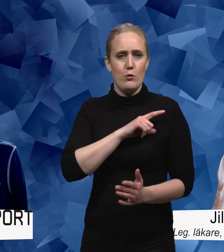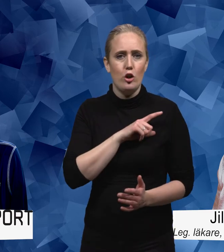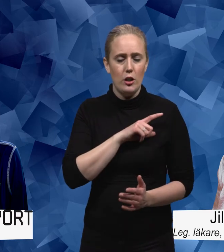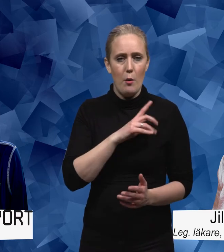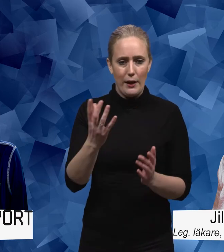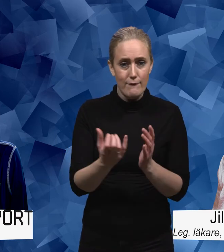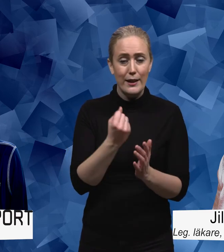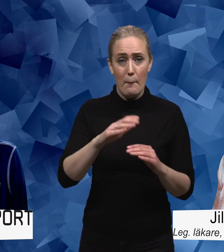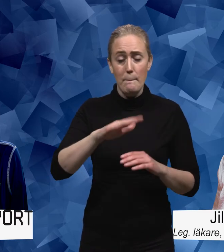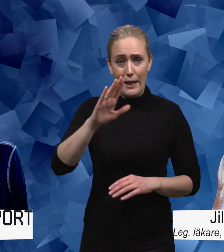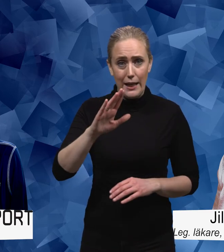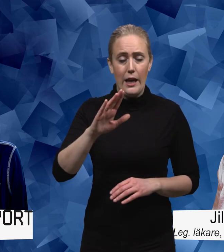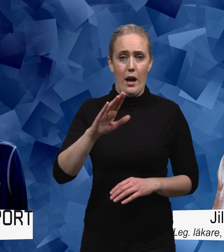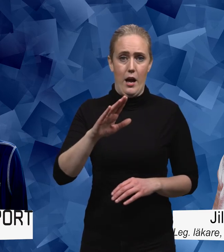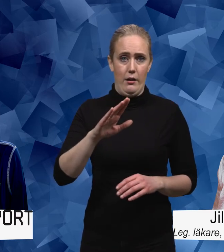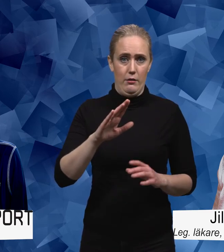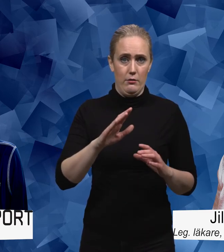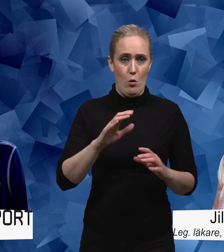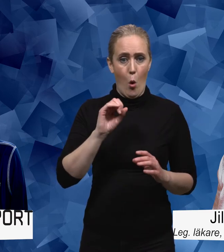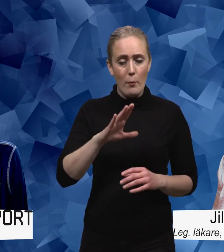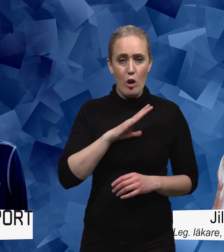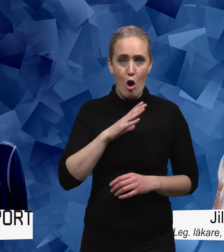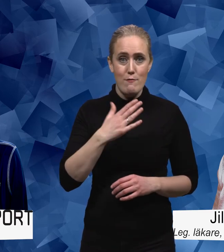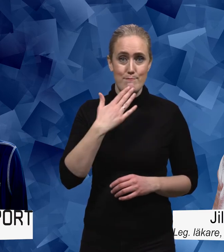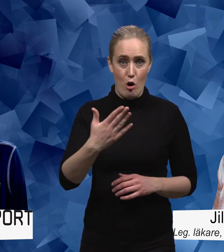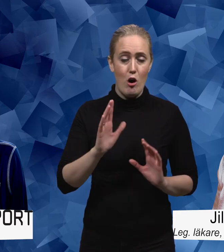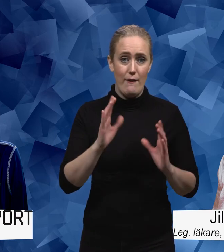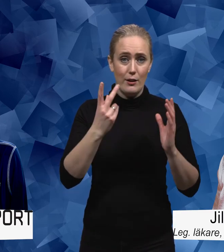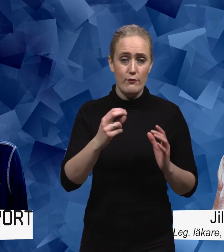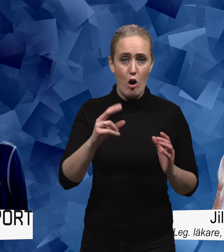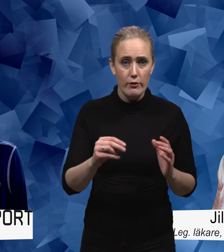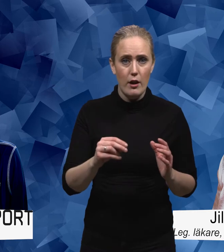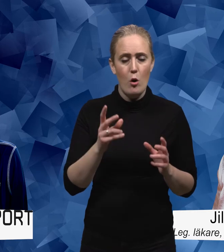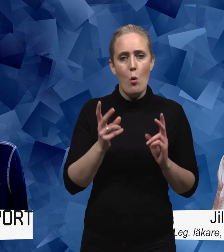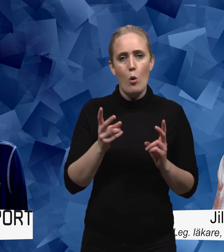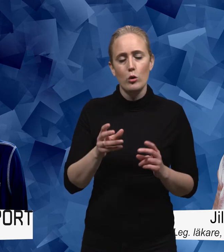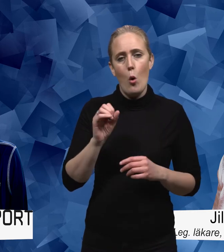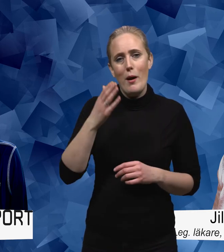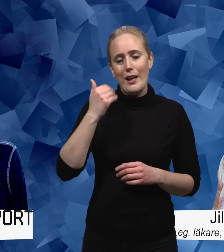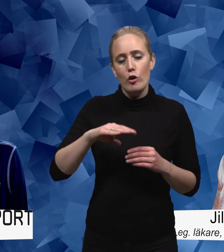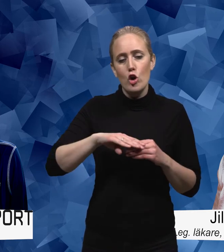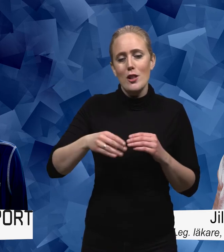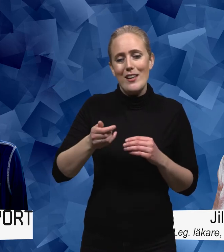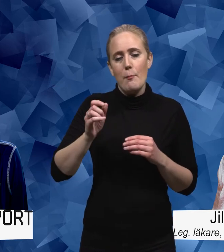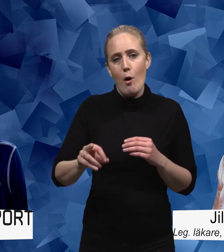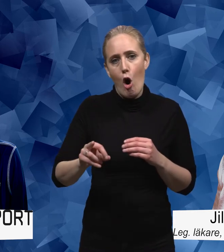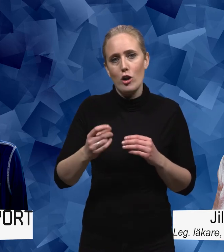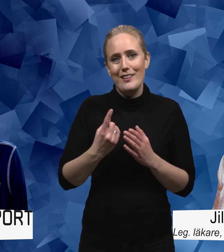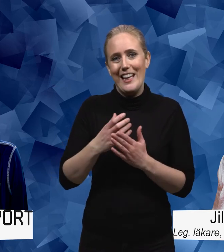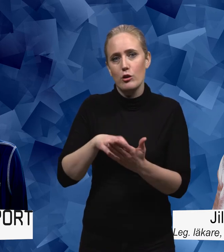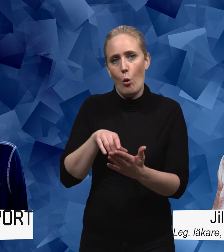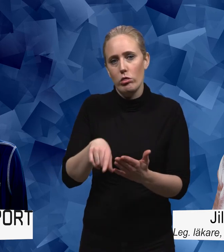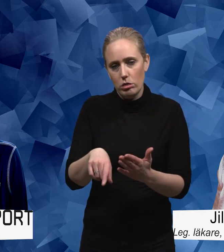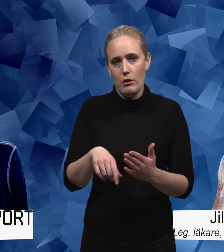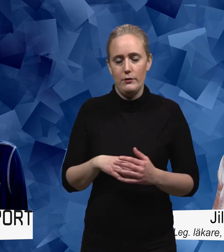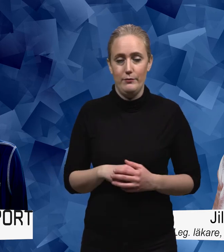mer på att ha goda levnadsvanor och då är också flera tillstånd undvikbara som det här begreppet är Jag